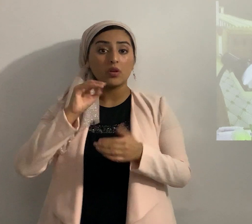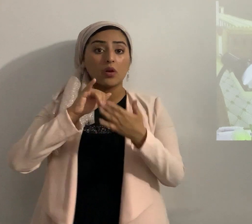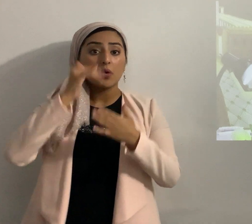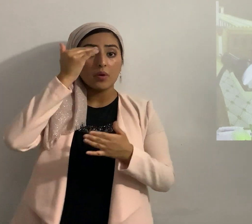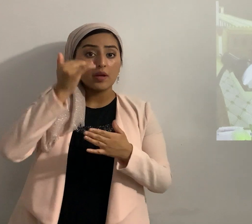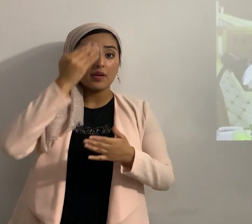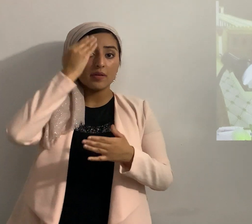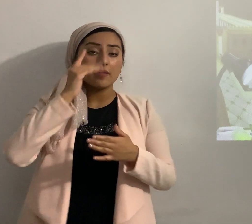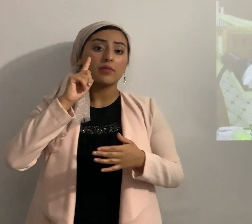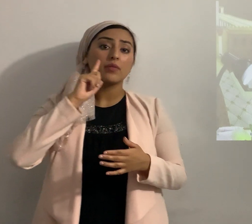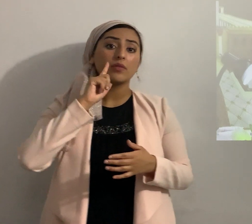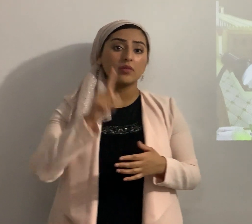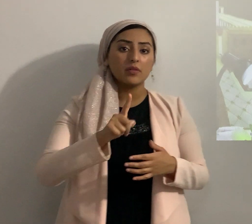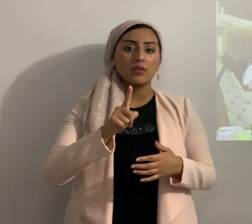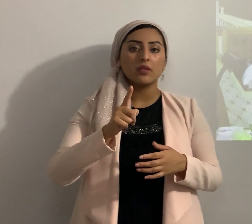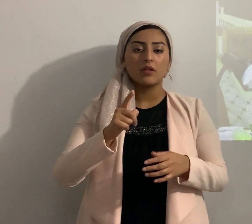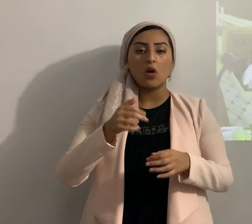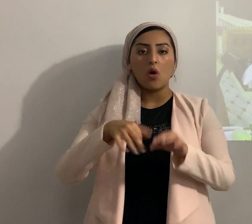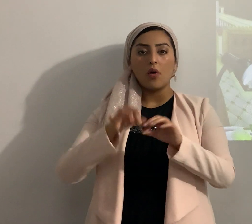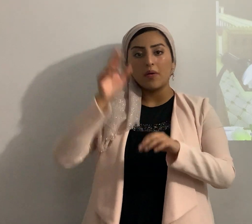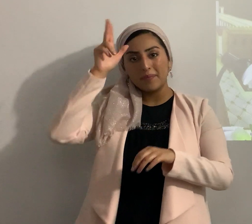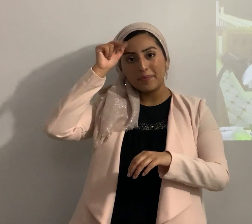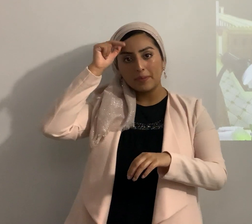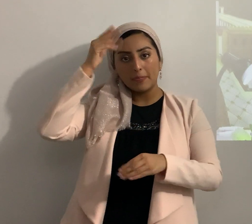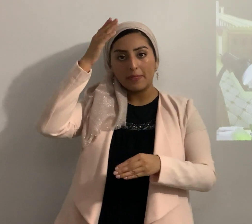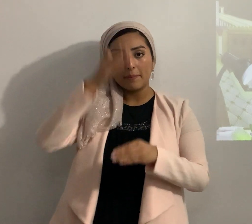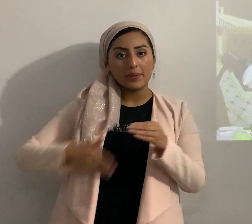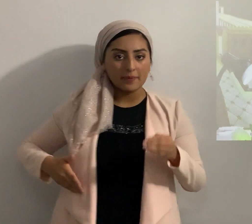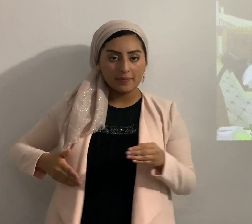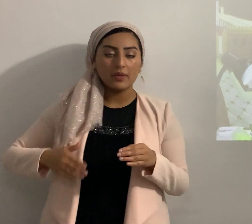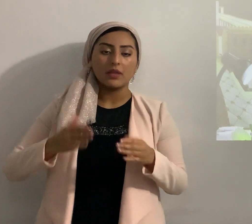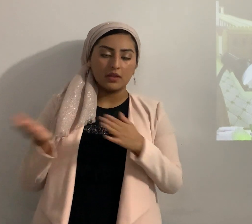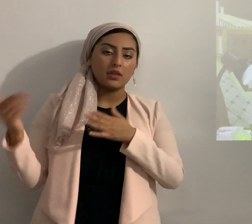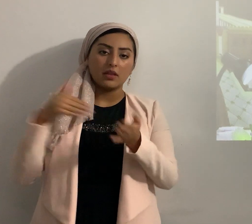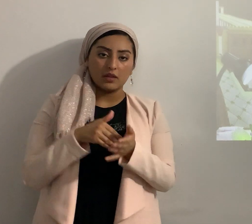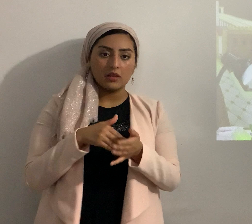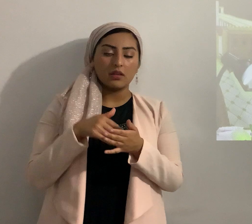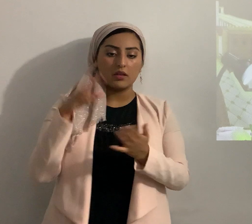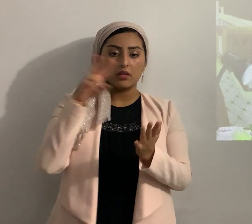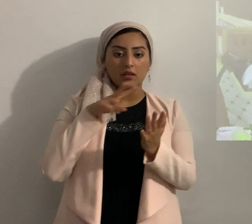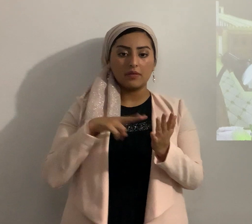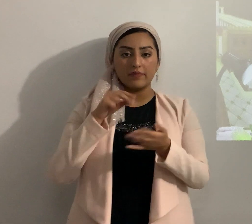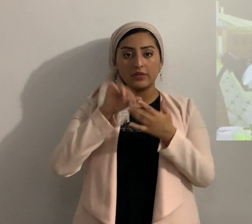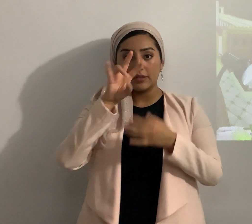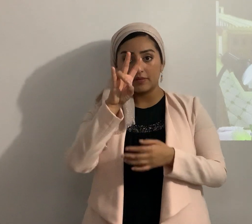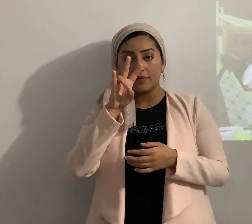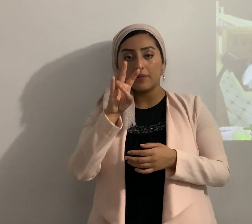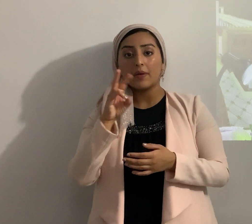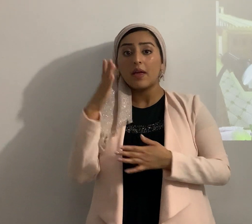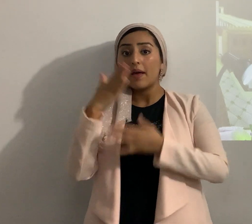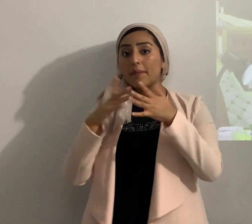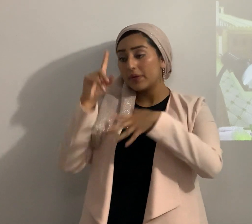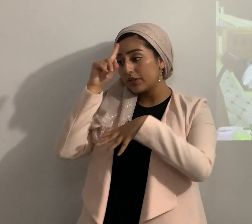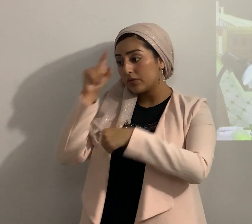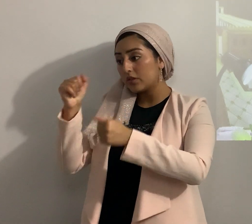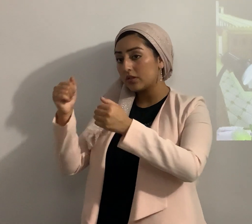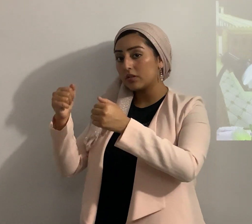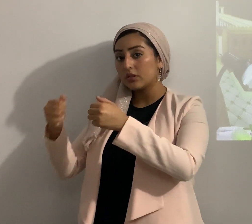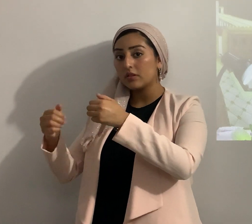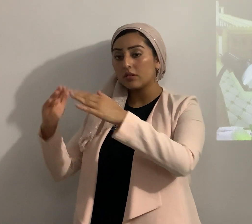Eterno mandó a que se cortaran los tendones de los caballos ahora vamos a volver a leer ese verso 7 esos confían en carros y aquellos en caballos